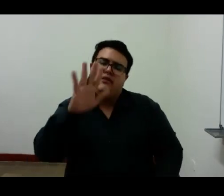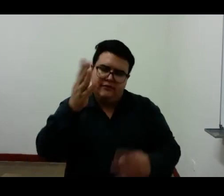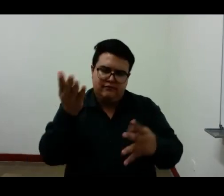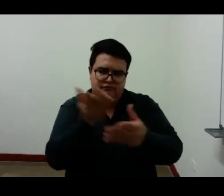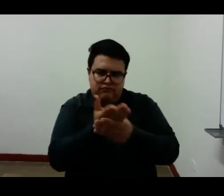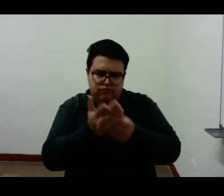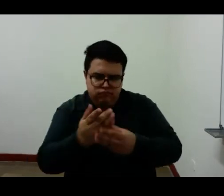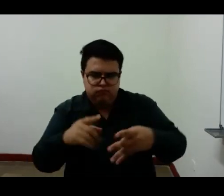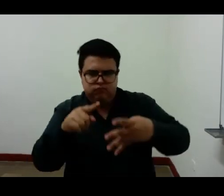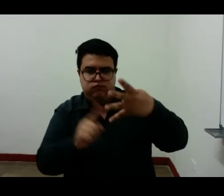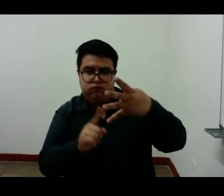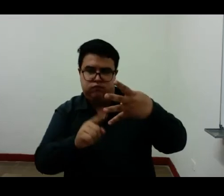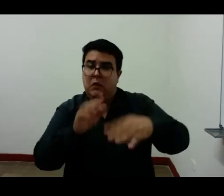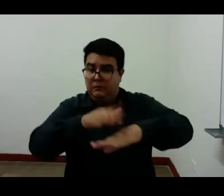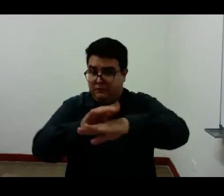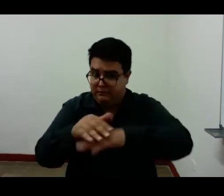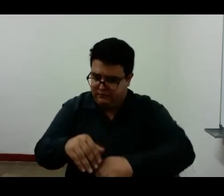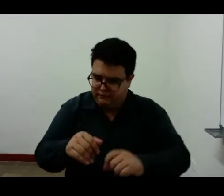y dice así